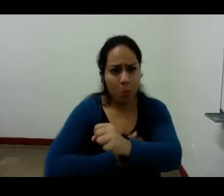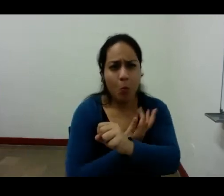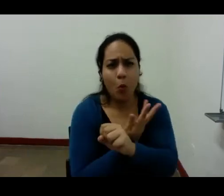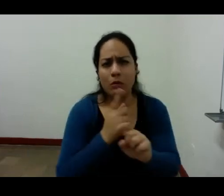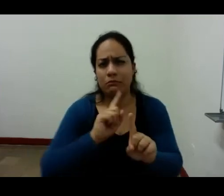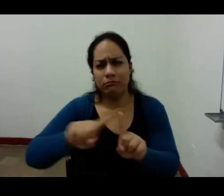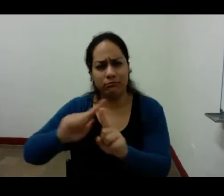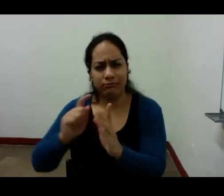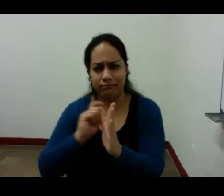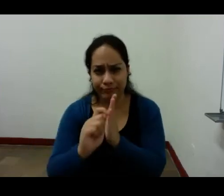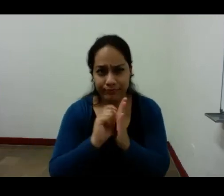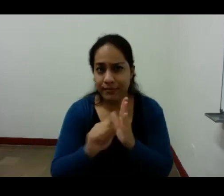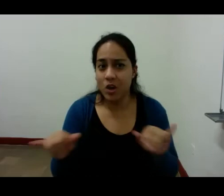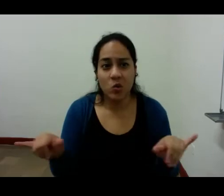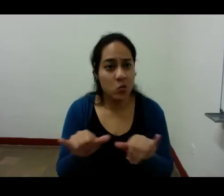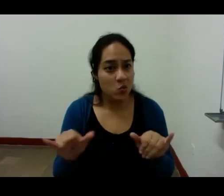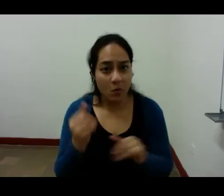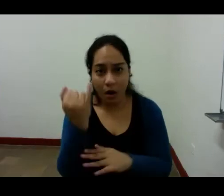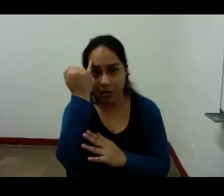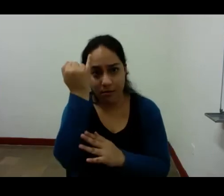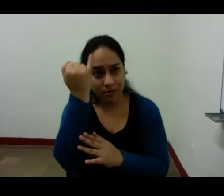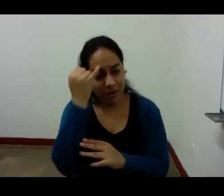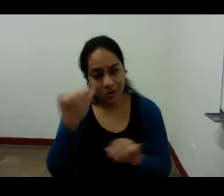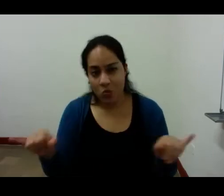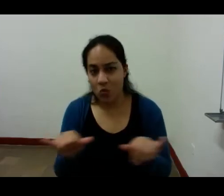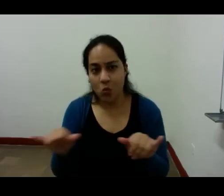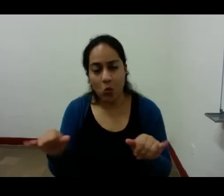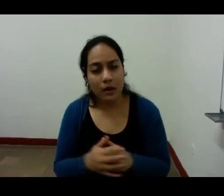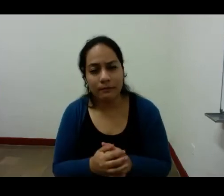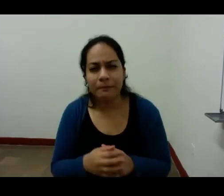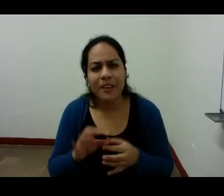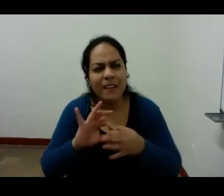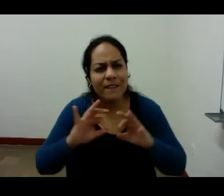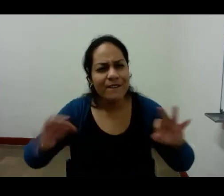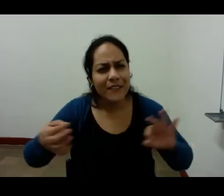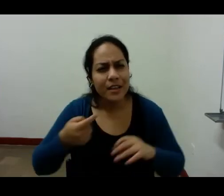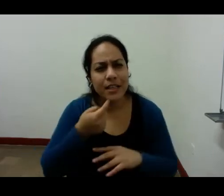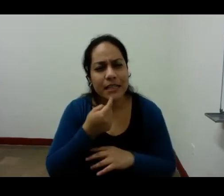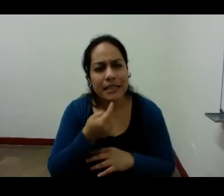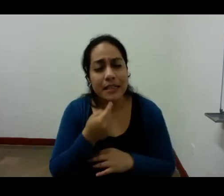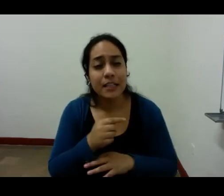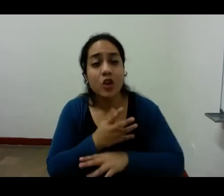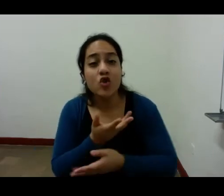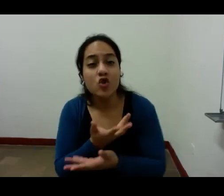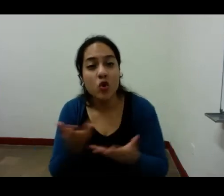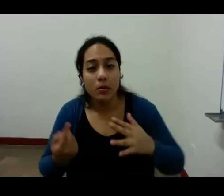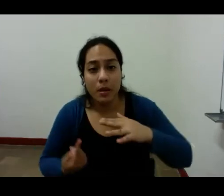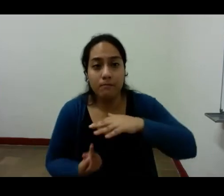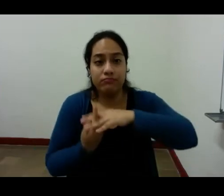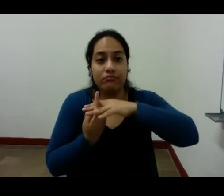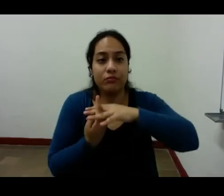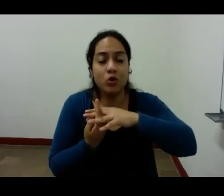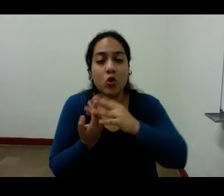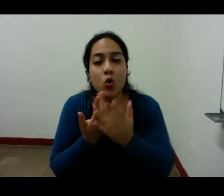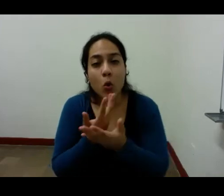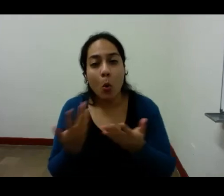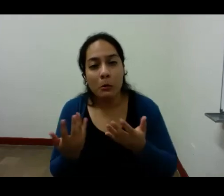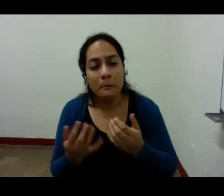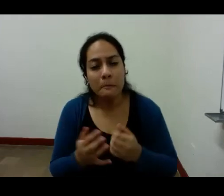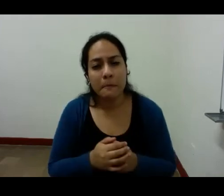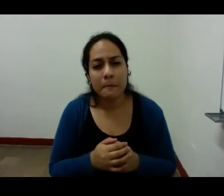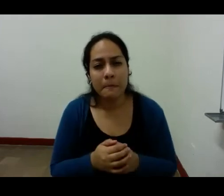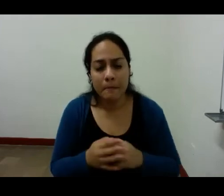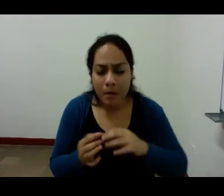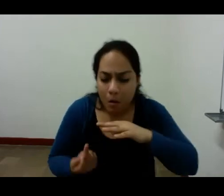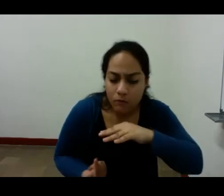pensaba lo mismo al decir en un apunte de la provincia del hombre que